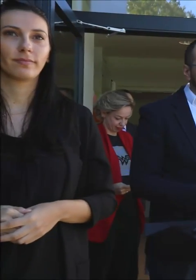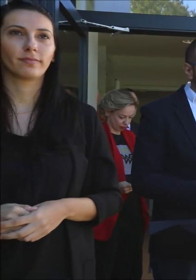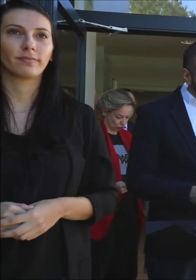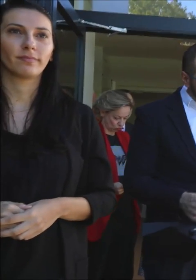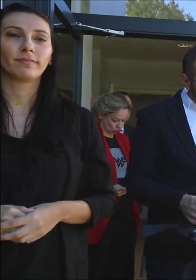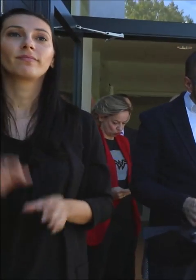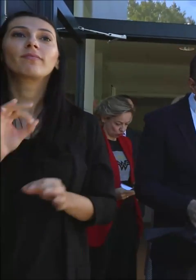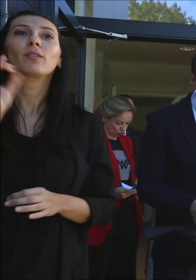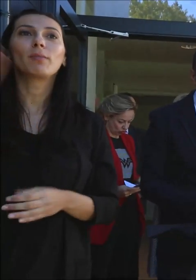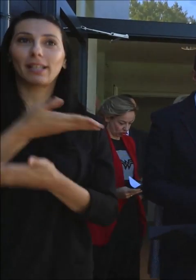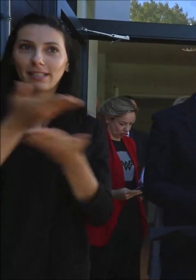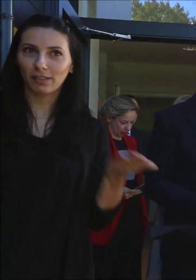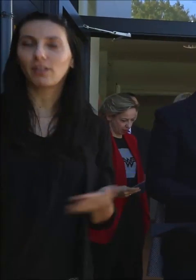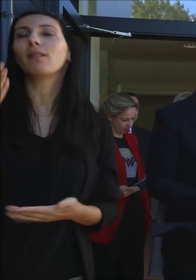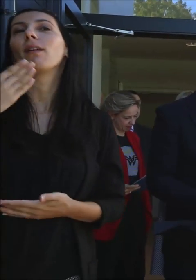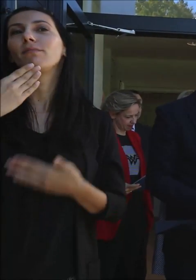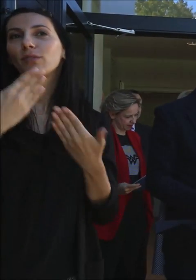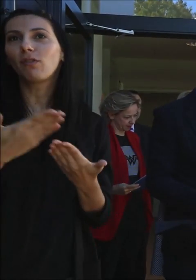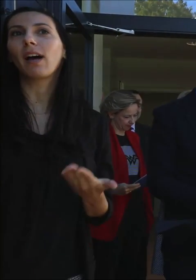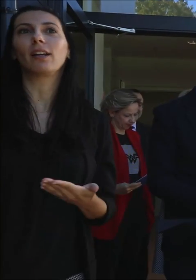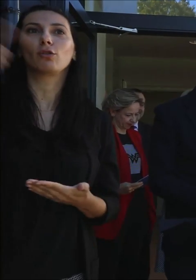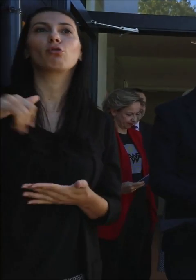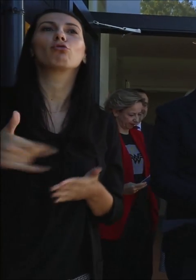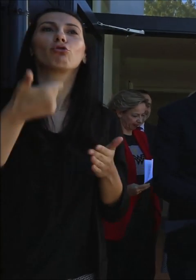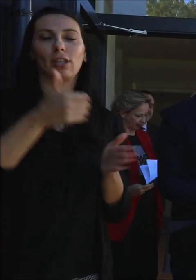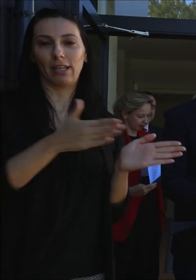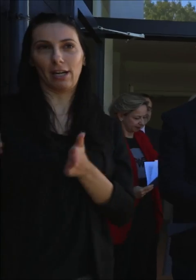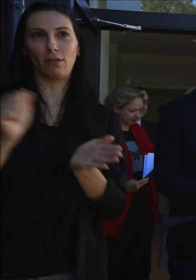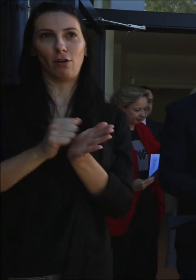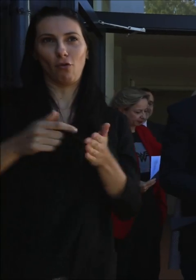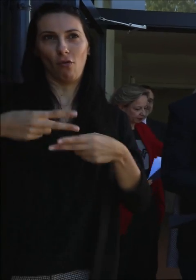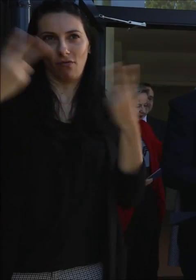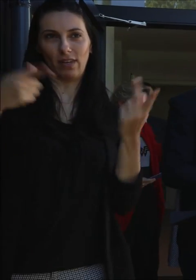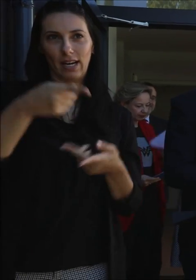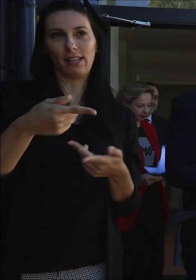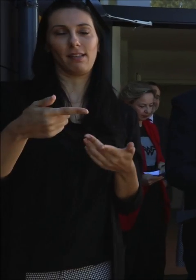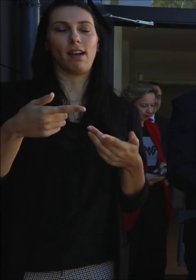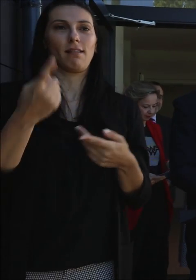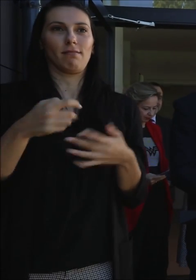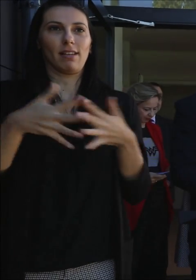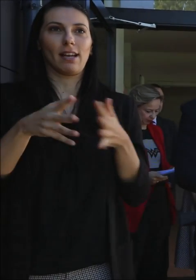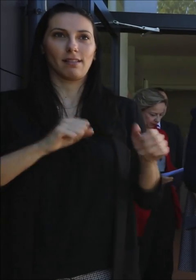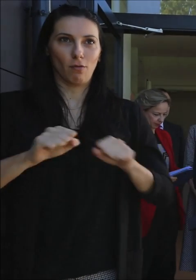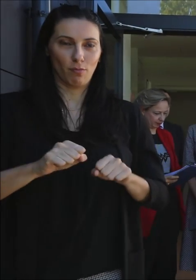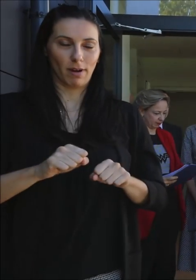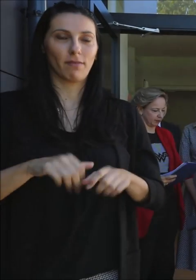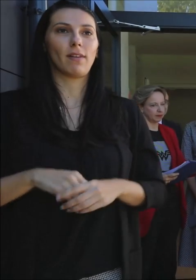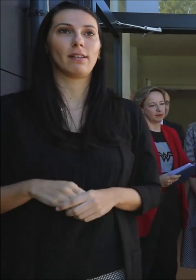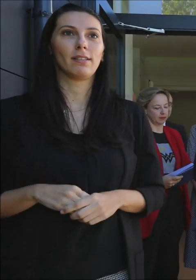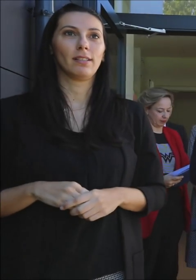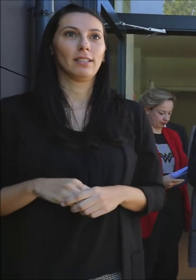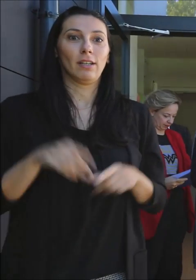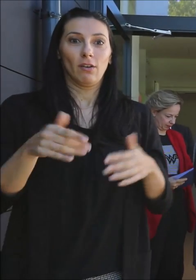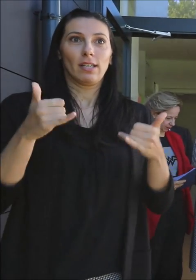Evo, dobro danas svima, hvala što smo našli na 2021. redovom konferenciju za medije i gradske uprave. Ovoj put imamo ispred